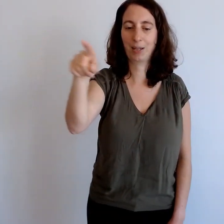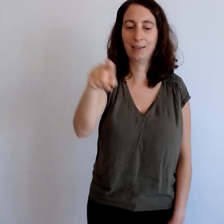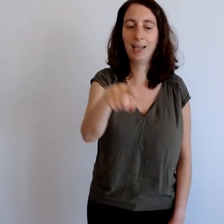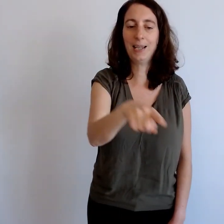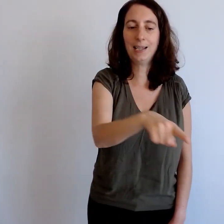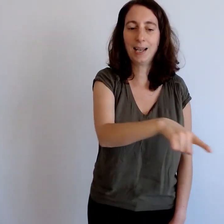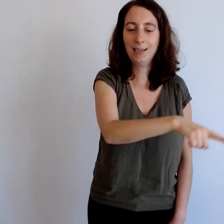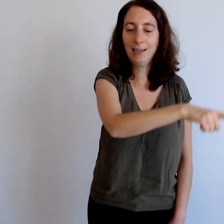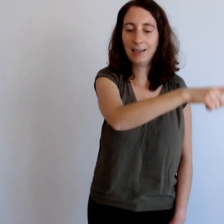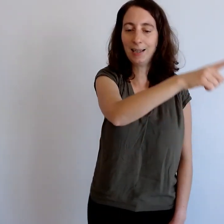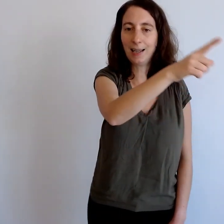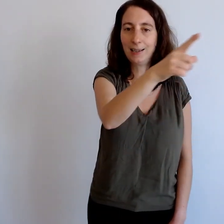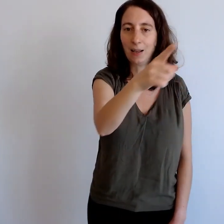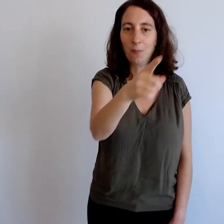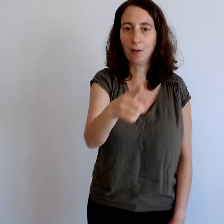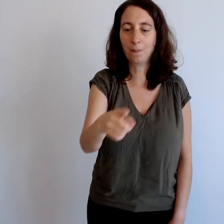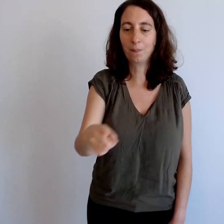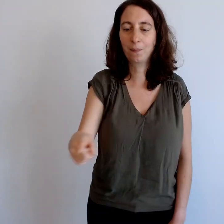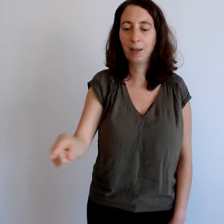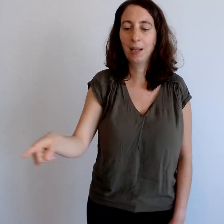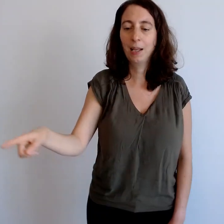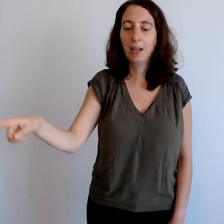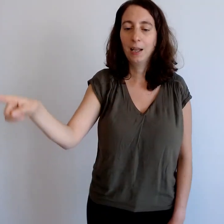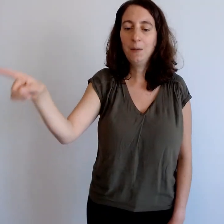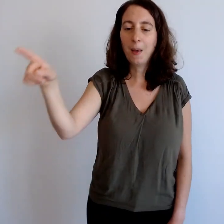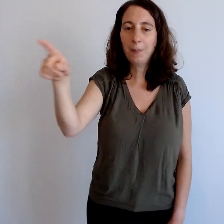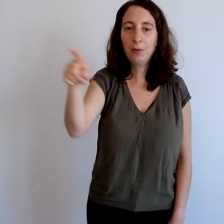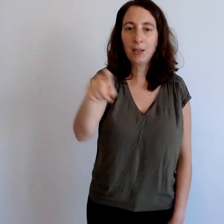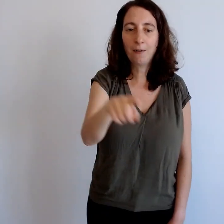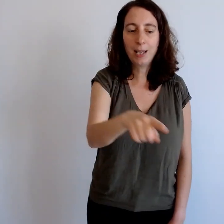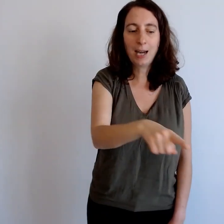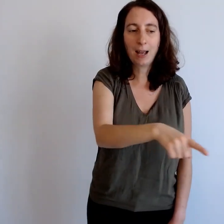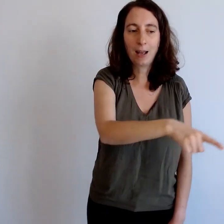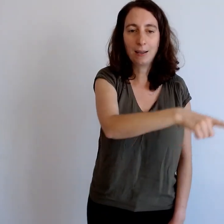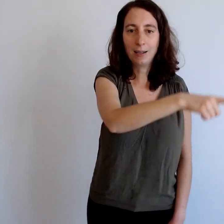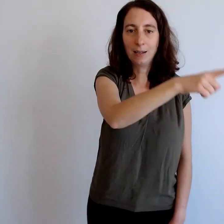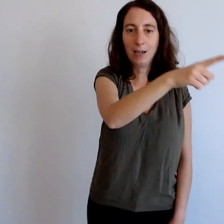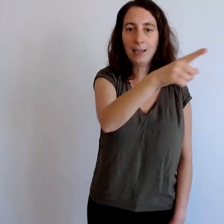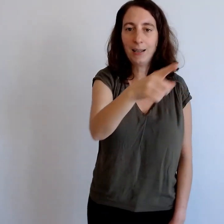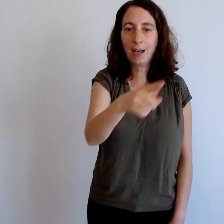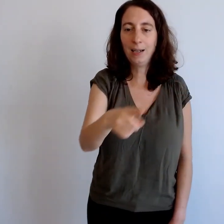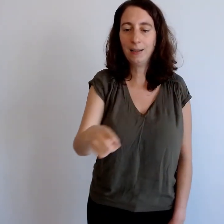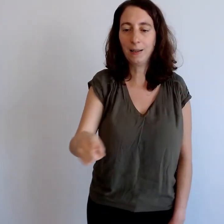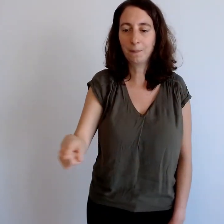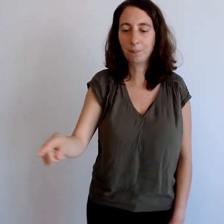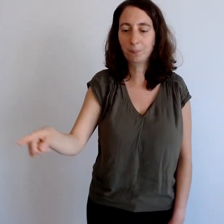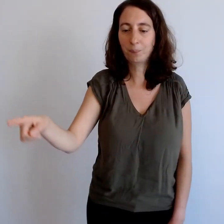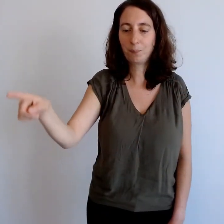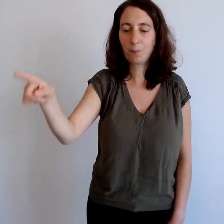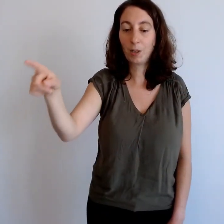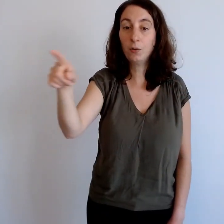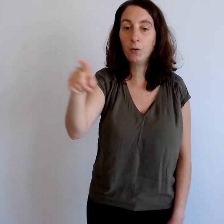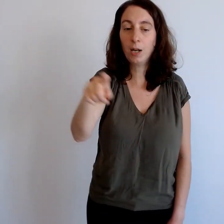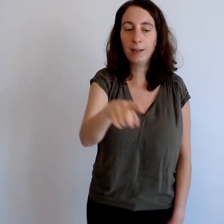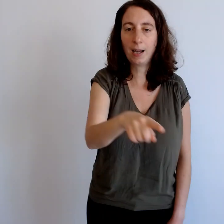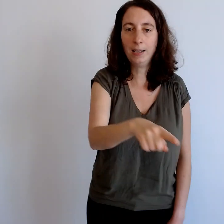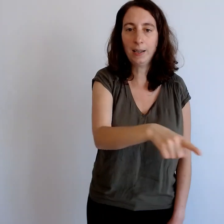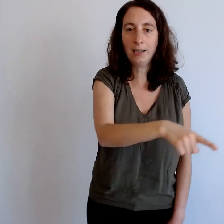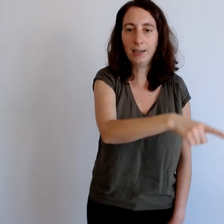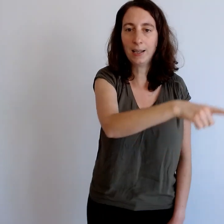Cet exercice, très très simple, il permet de travailler la latéralité. Notre latéralité, c'est-à